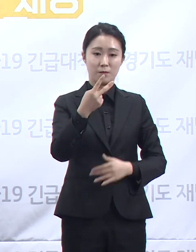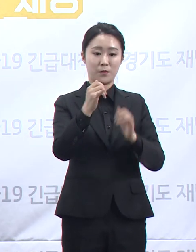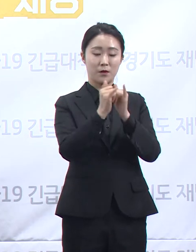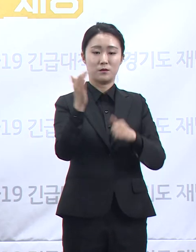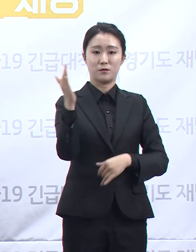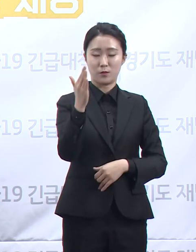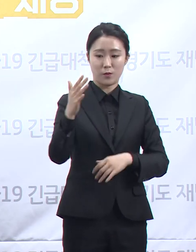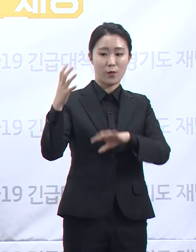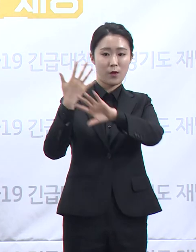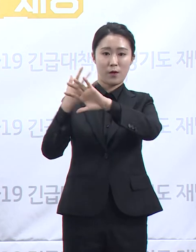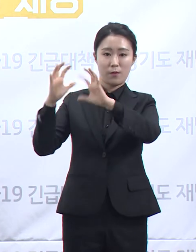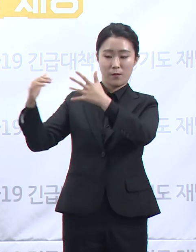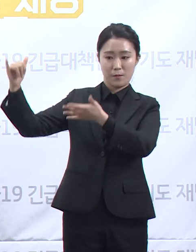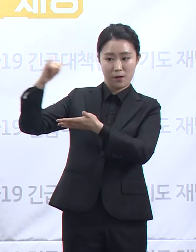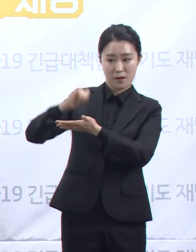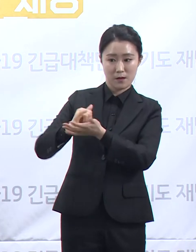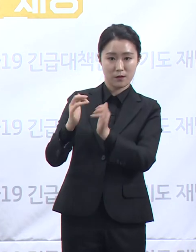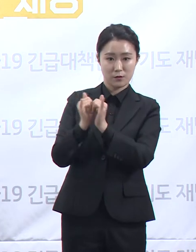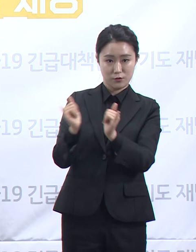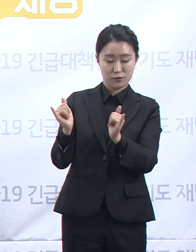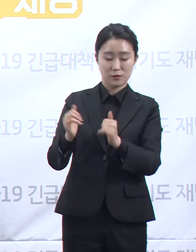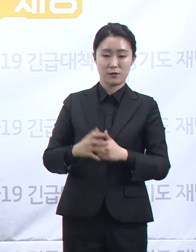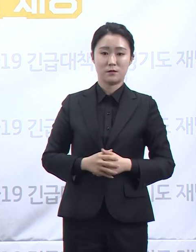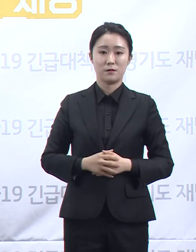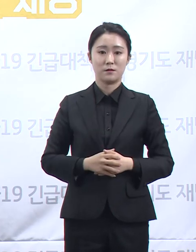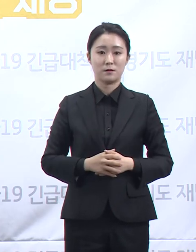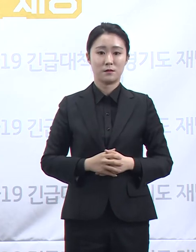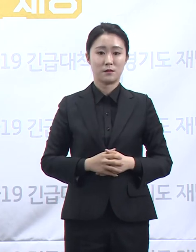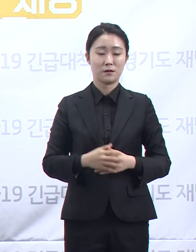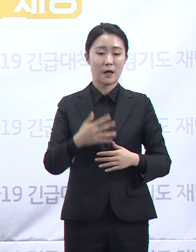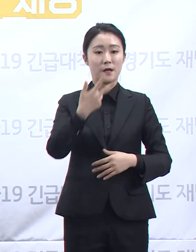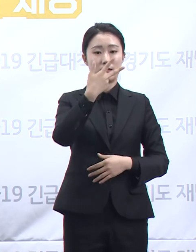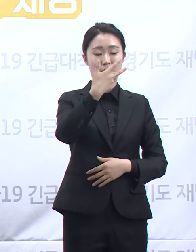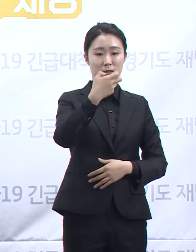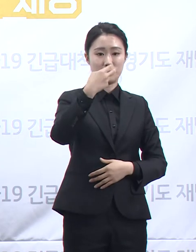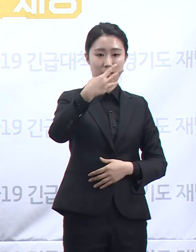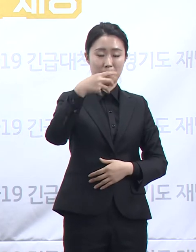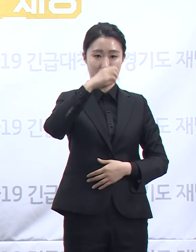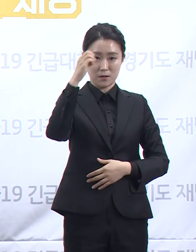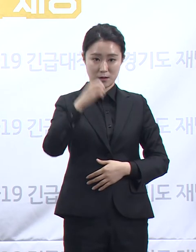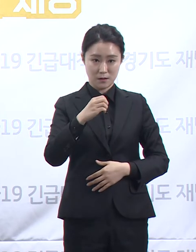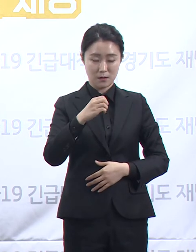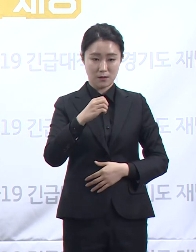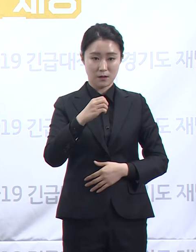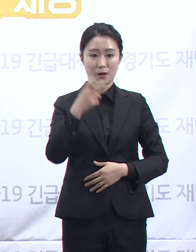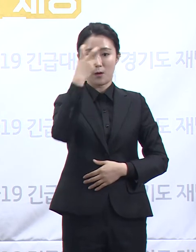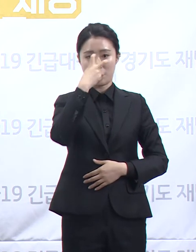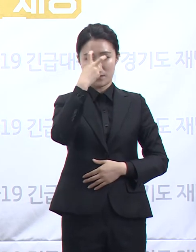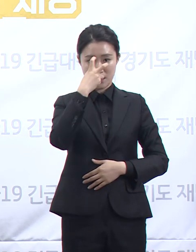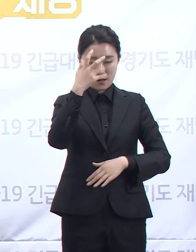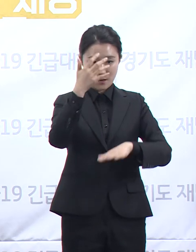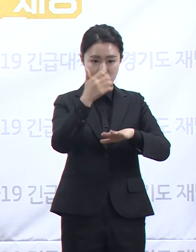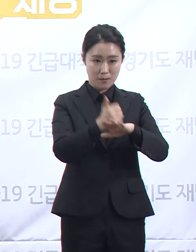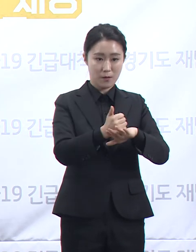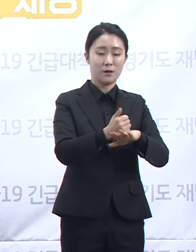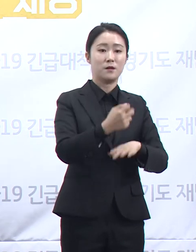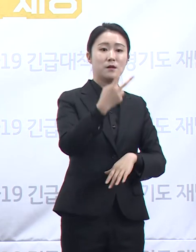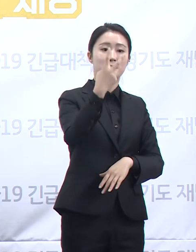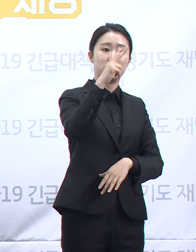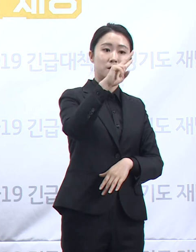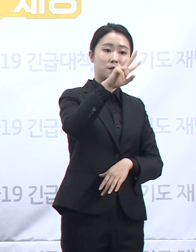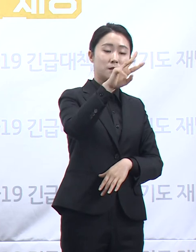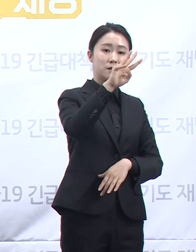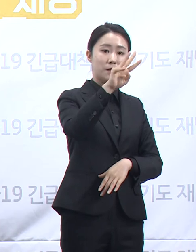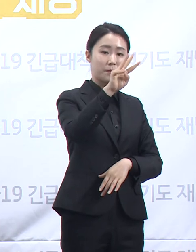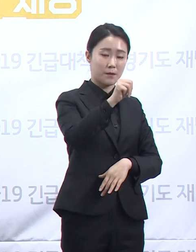.5%인 3만 1,404명에 대해 진단검사를 실시하여 3만 967명이 음성 판정을,